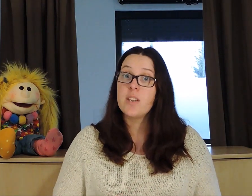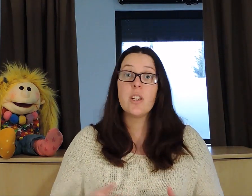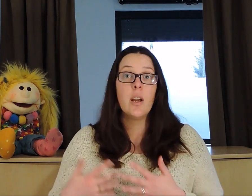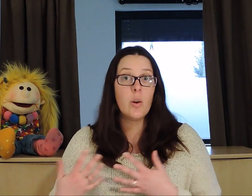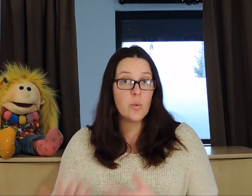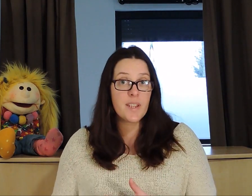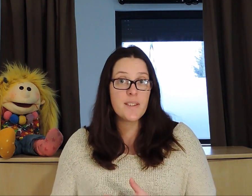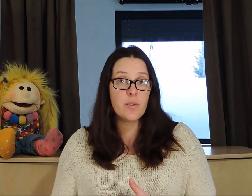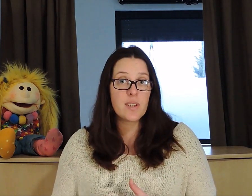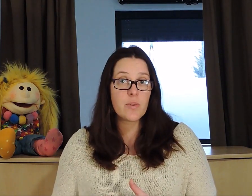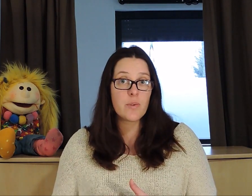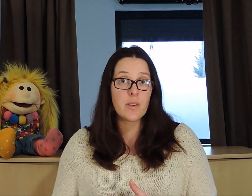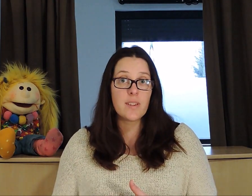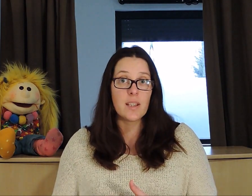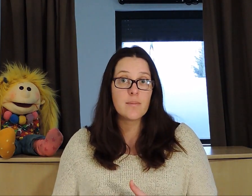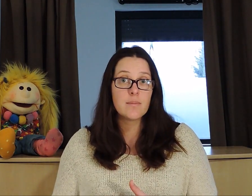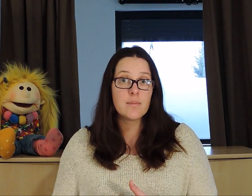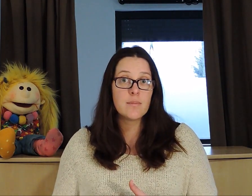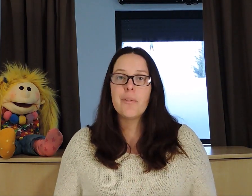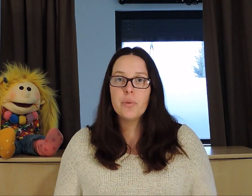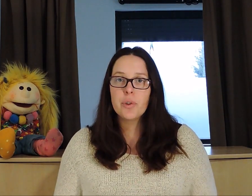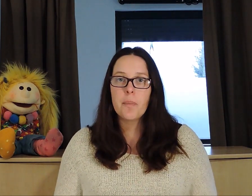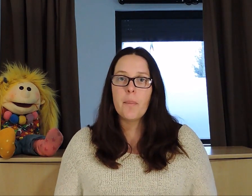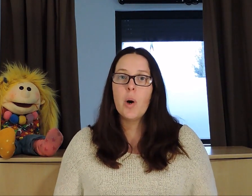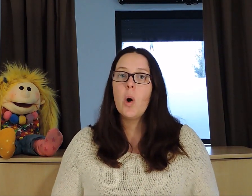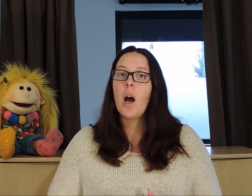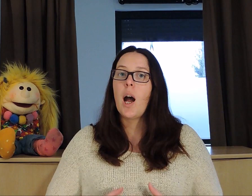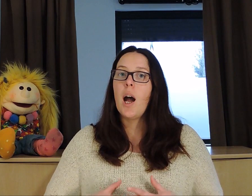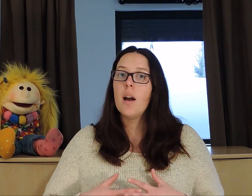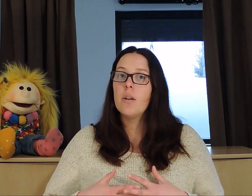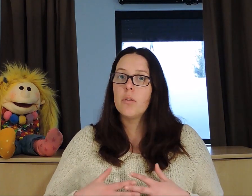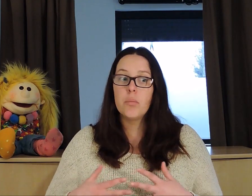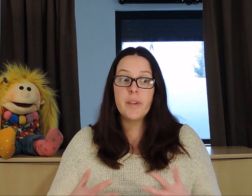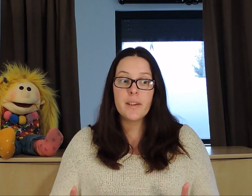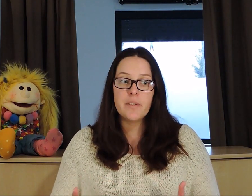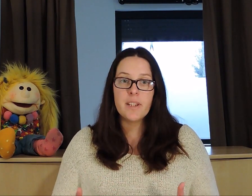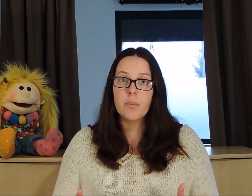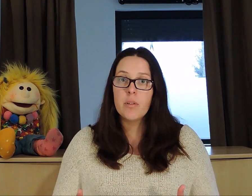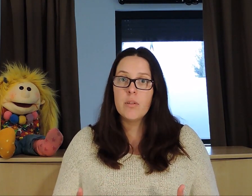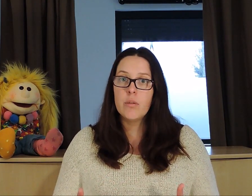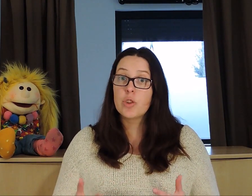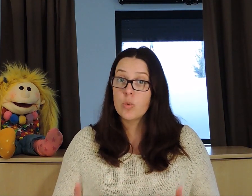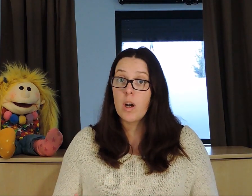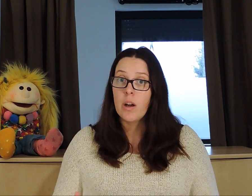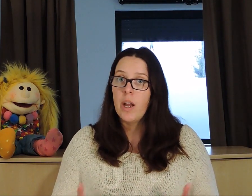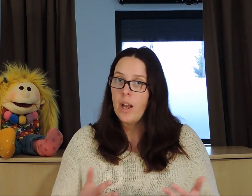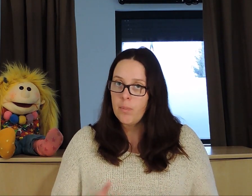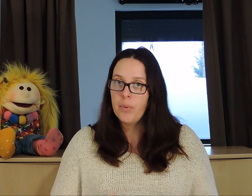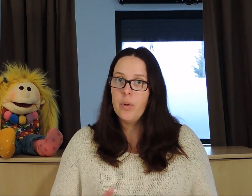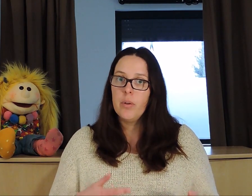âge ou sa situation de santé. La future maman a bien évidemment le choix. Elle peut